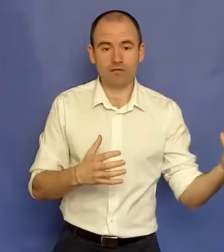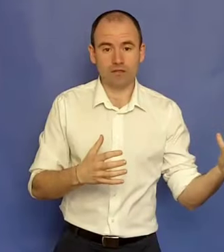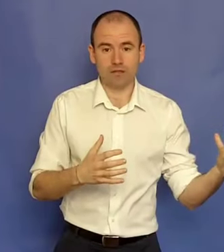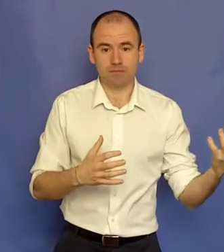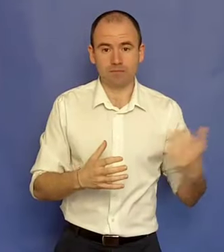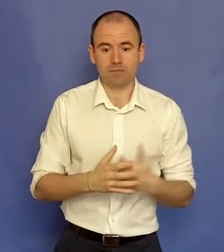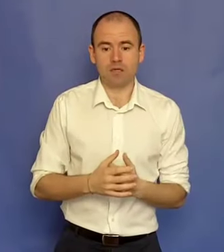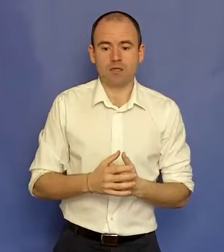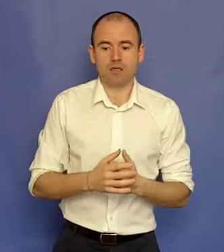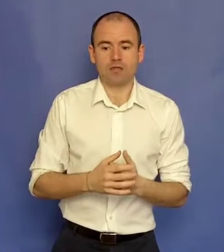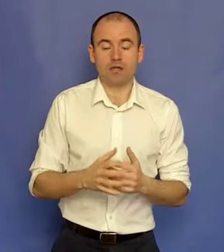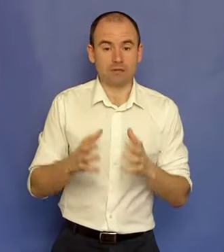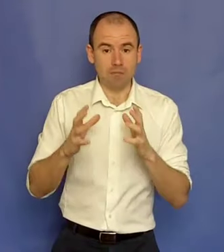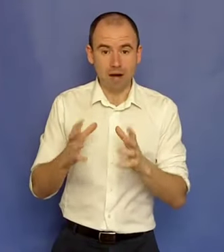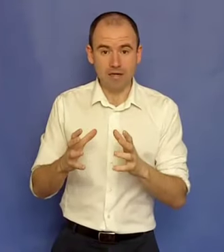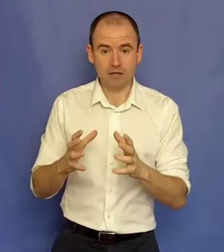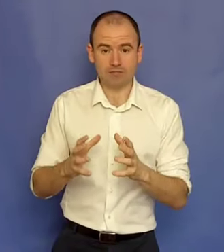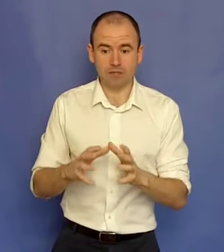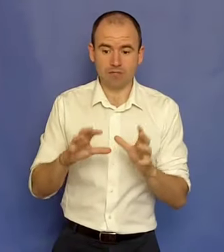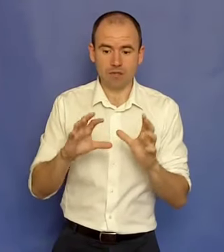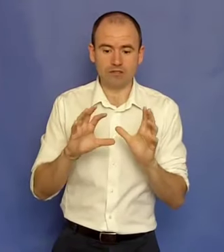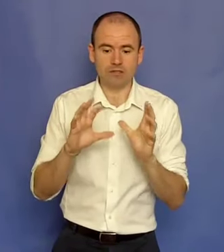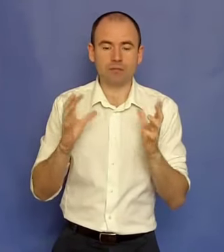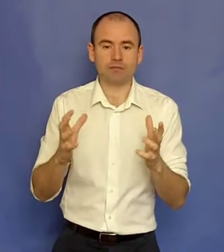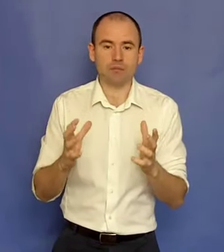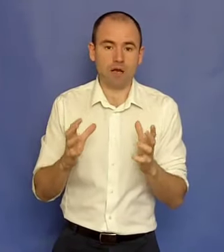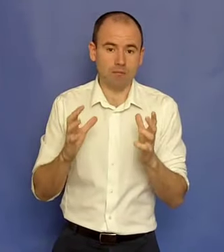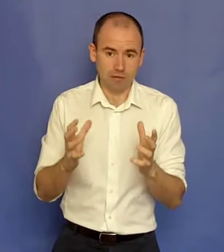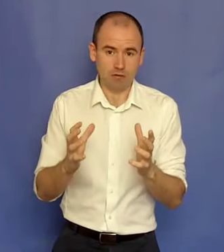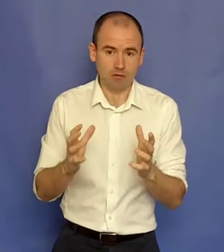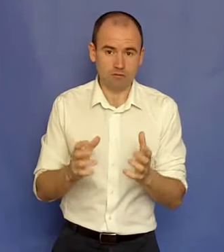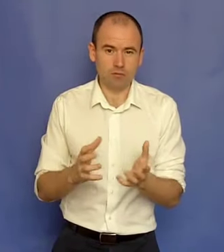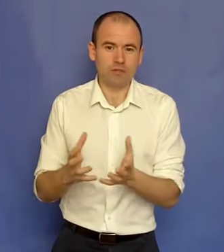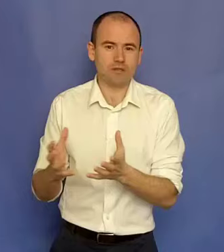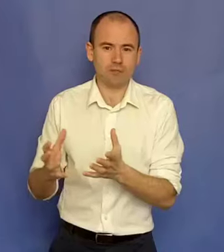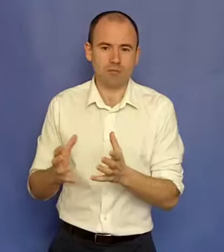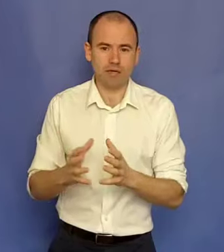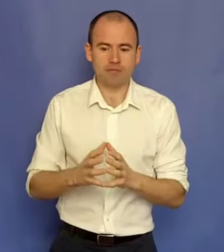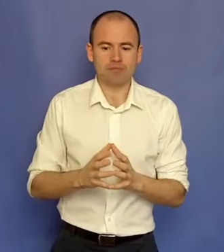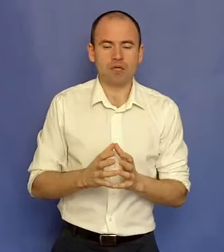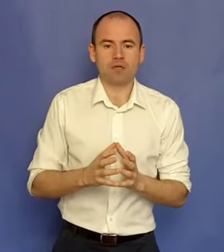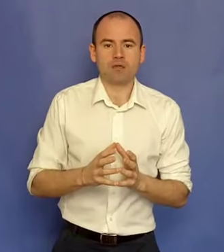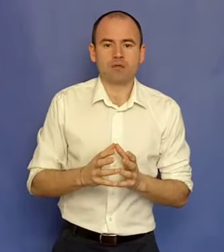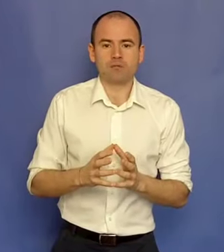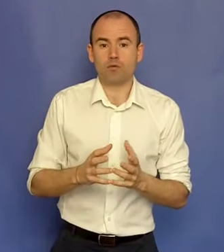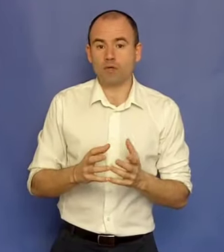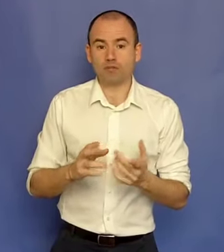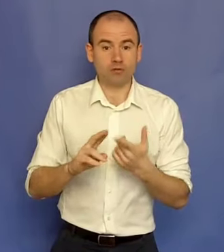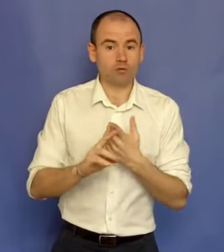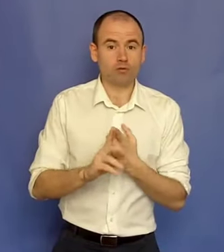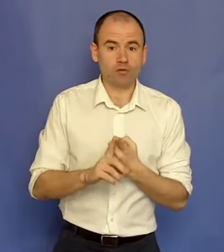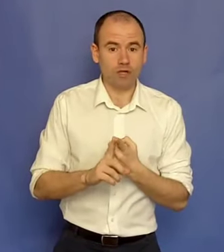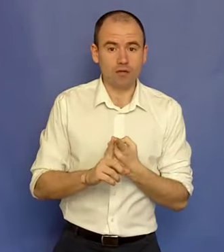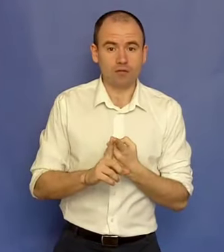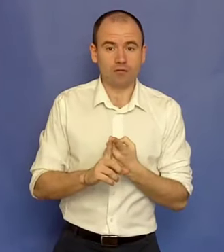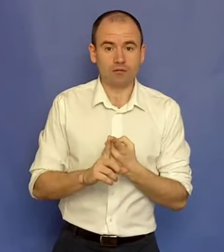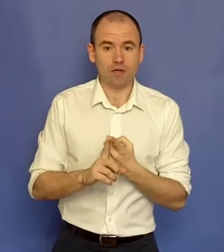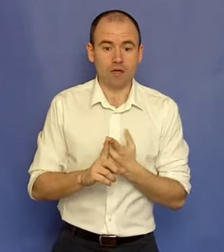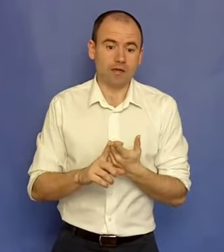vieții. Iar în bani, în acest aspect al baniilor, numit simplu bani, punem statutul social, da? Care